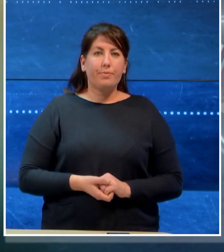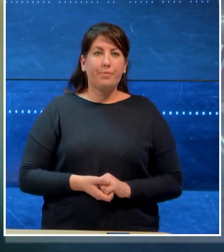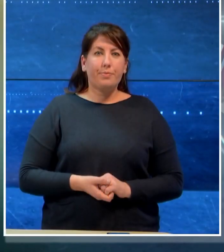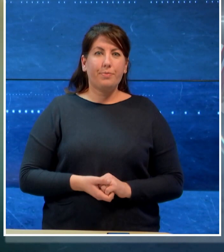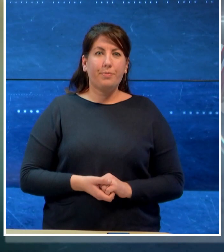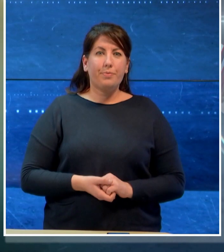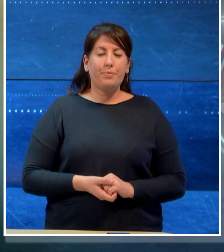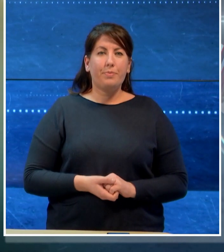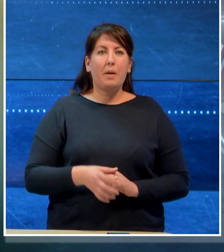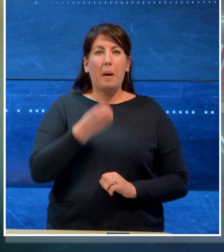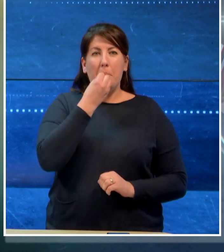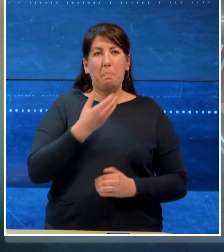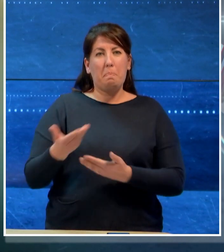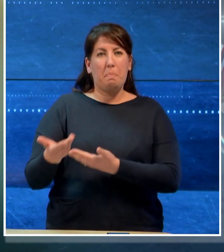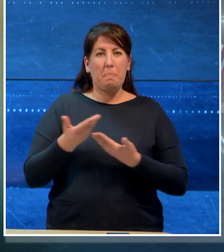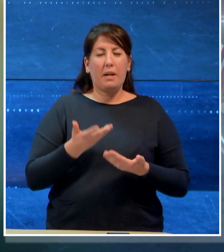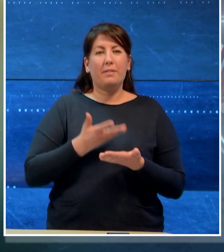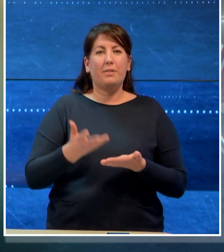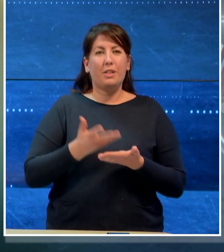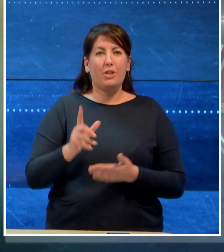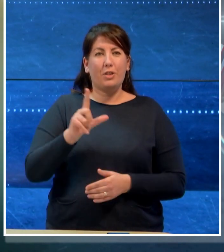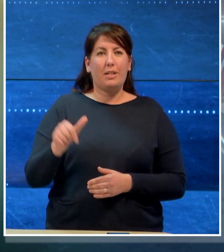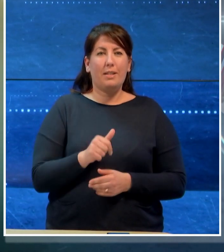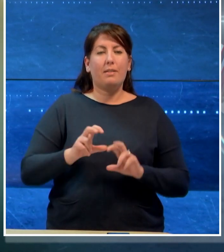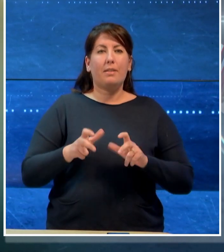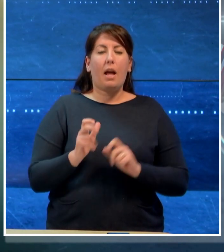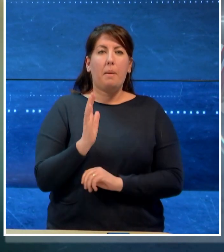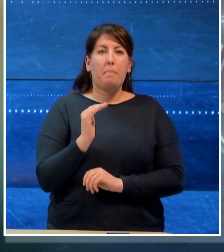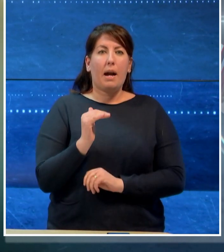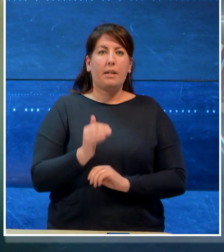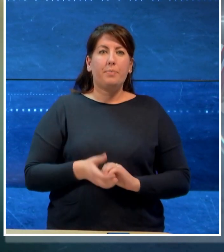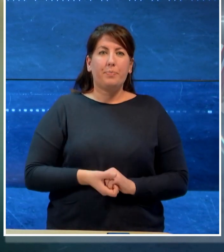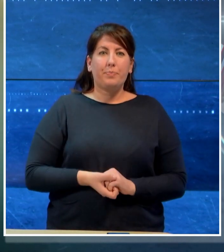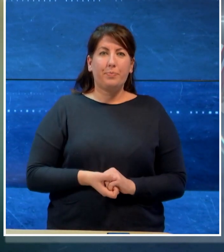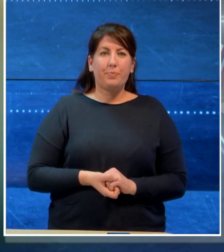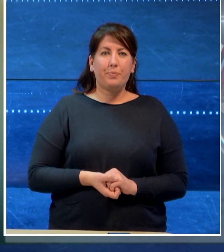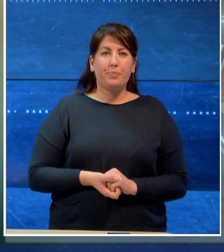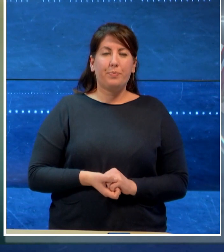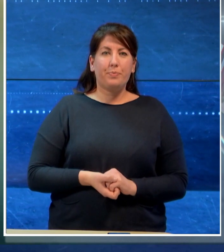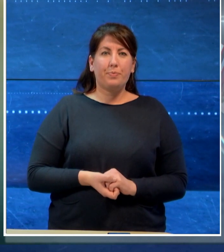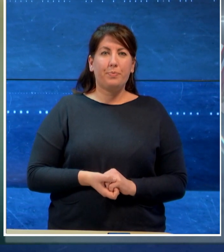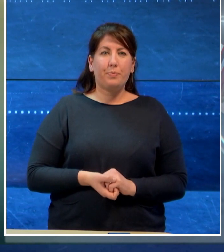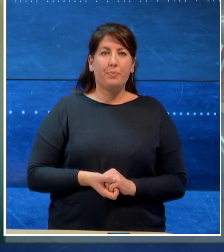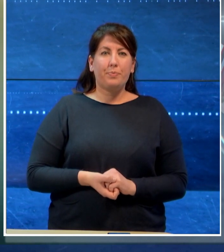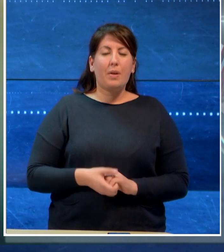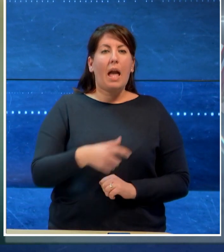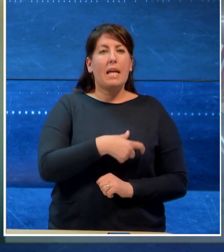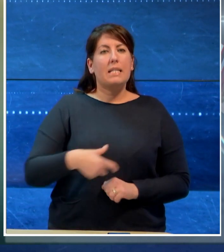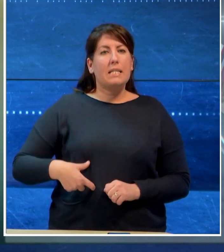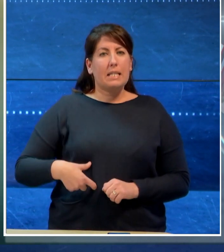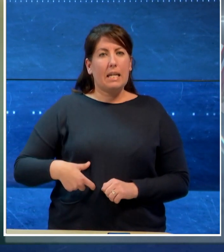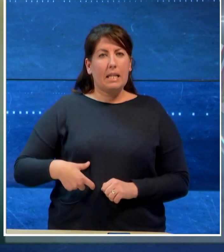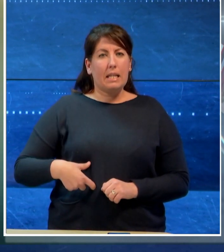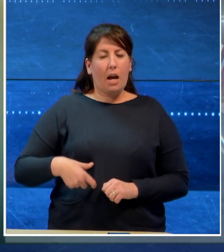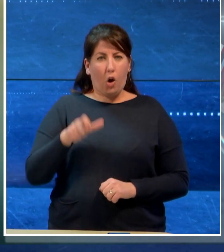Ben trovati con il TgLIS di Telebari. Il sindaco Antonio